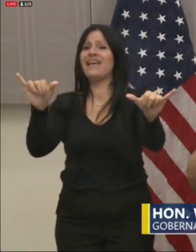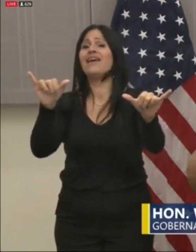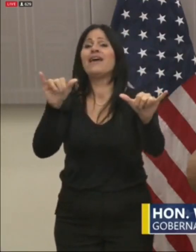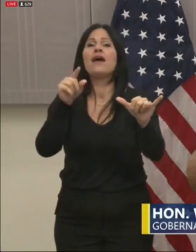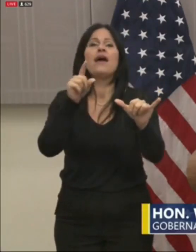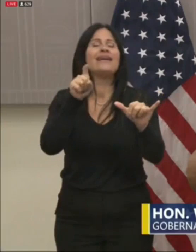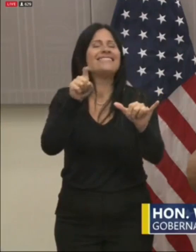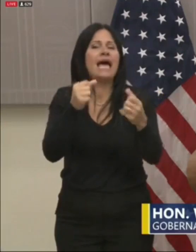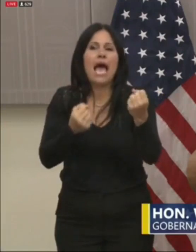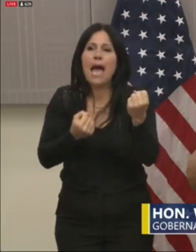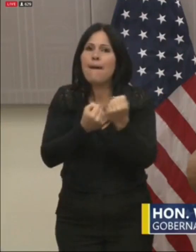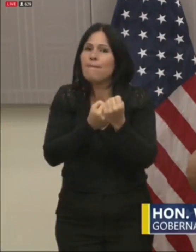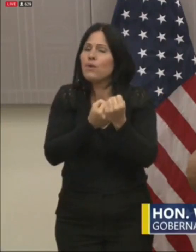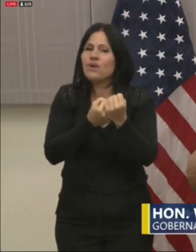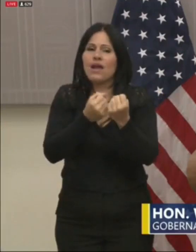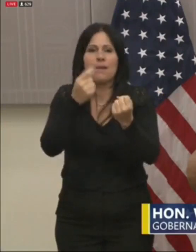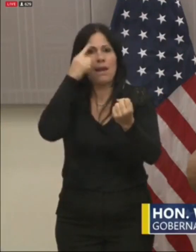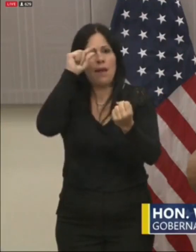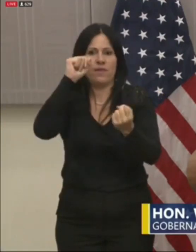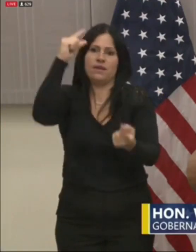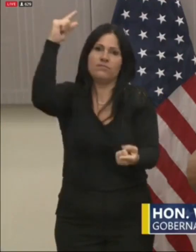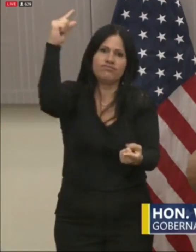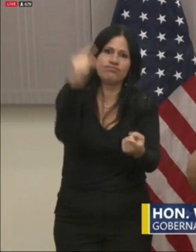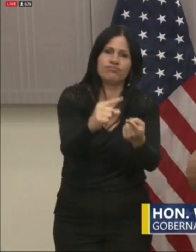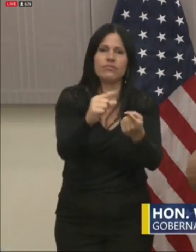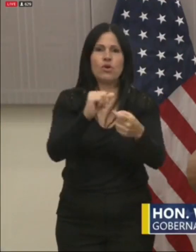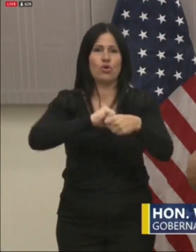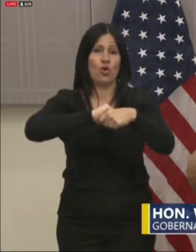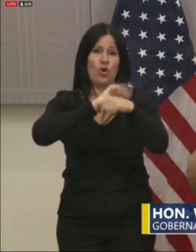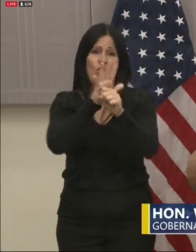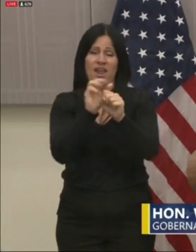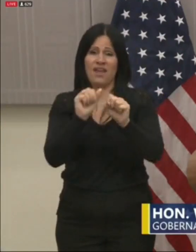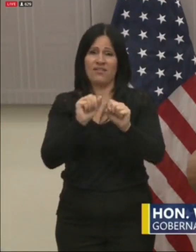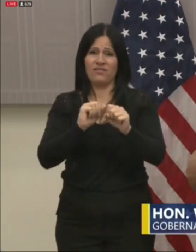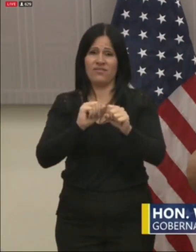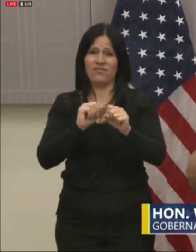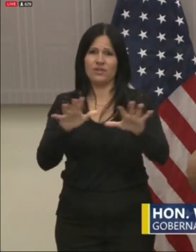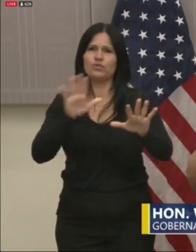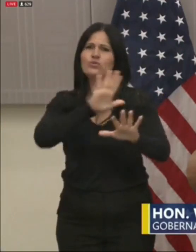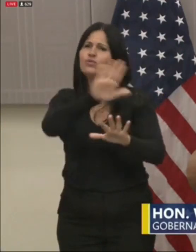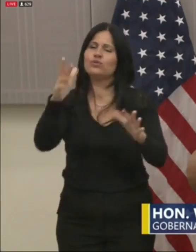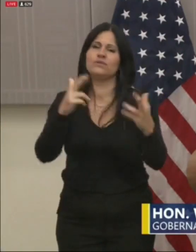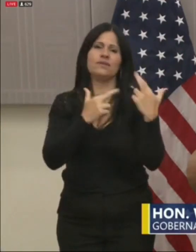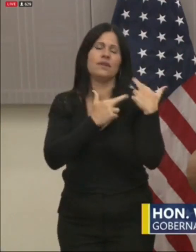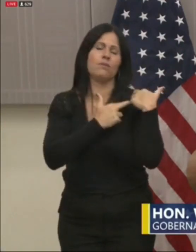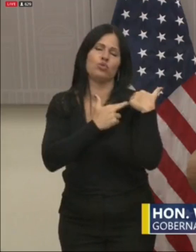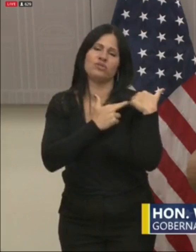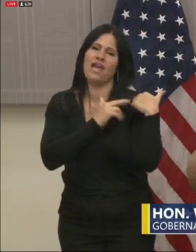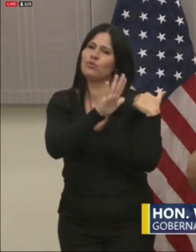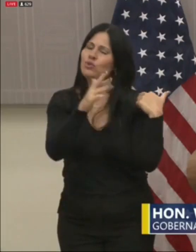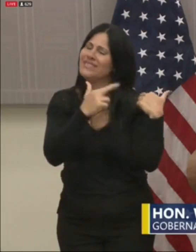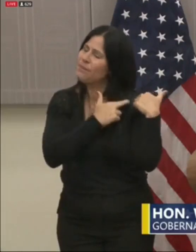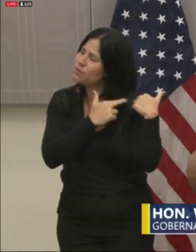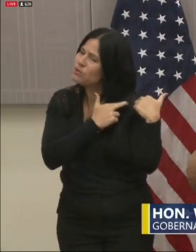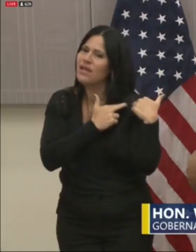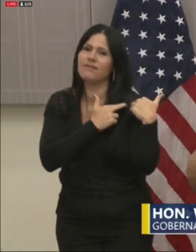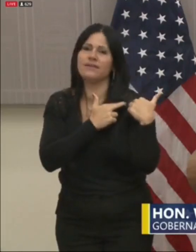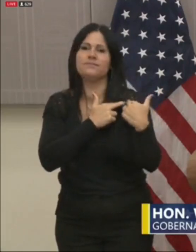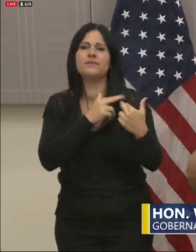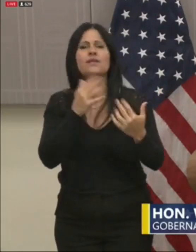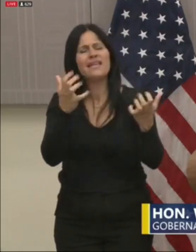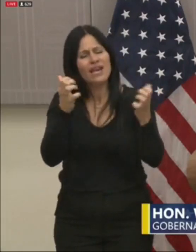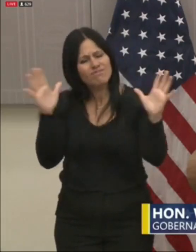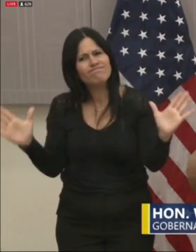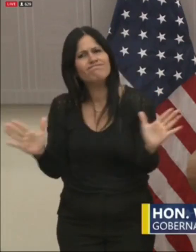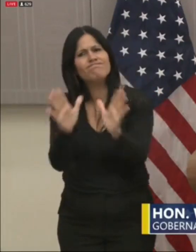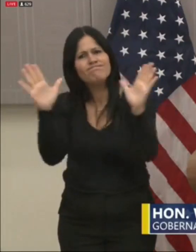la propagación de este virus. Esa es la responsabilidad de todos. Exhorto a que accedan a las redes